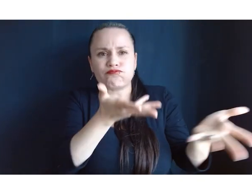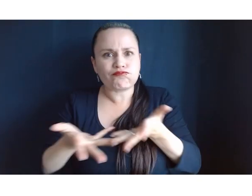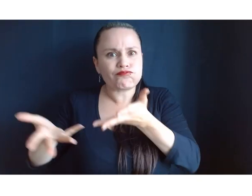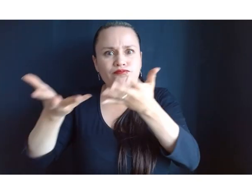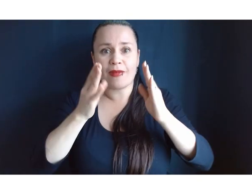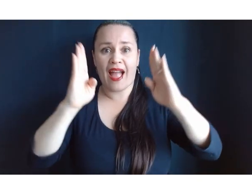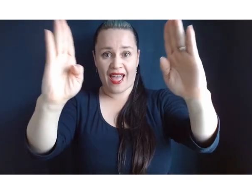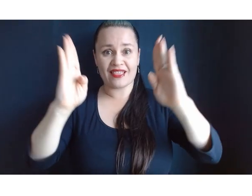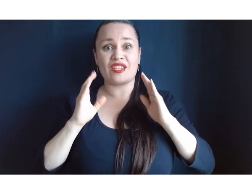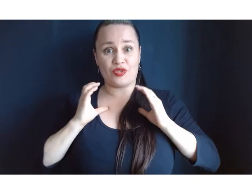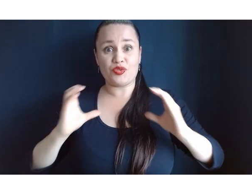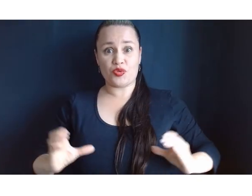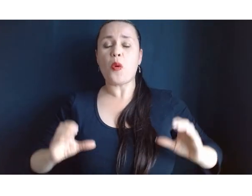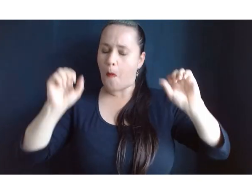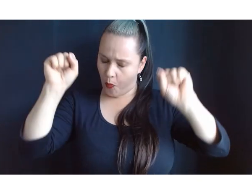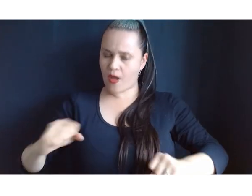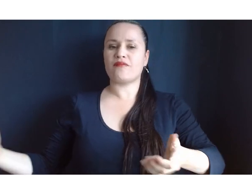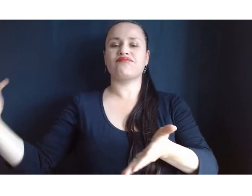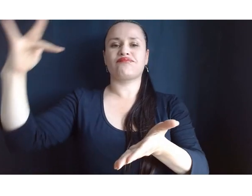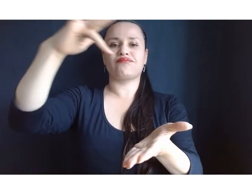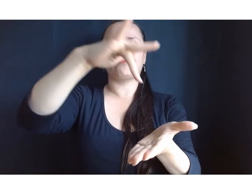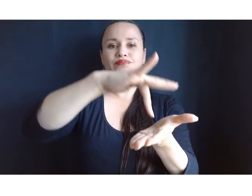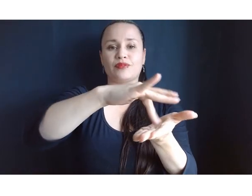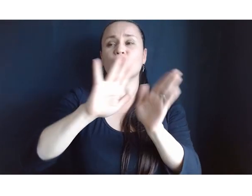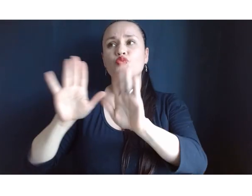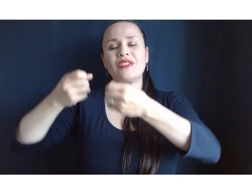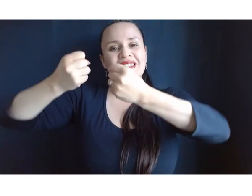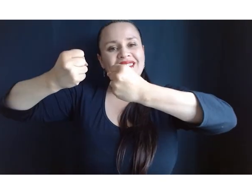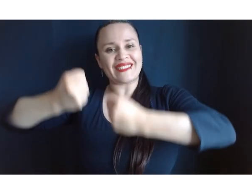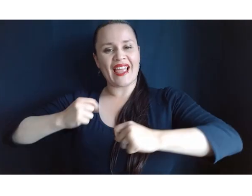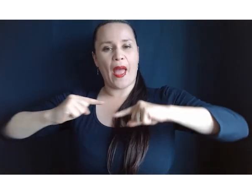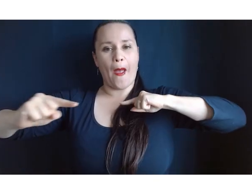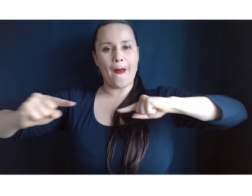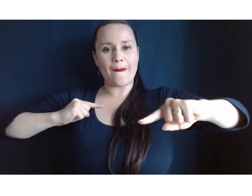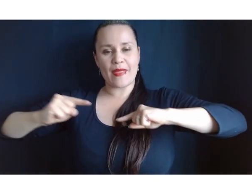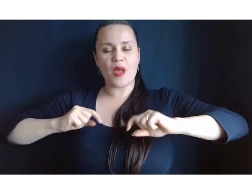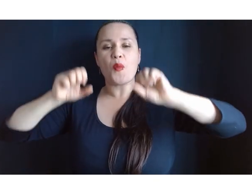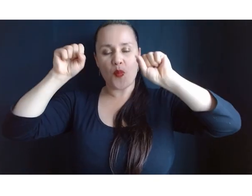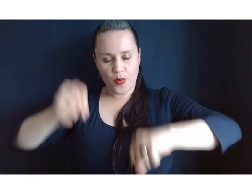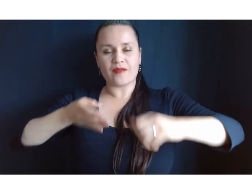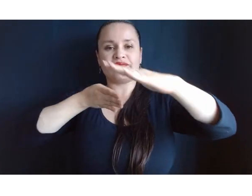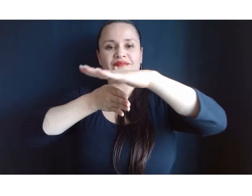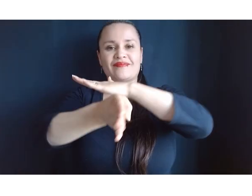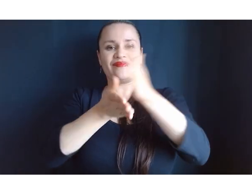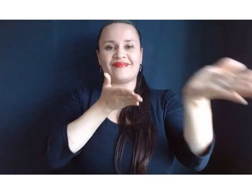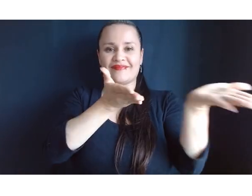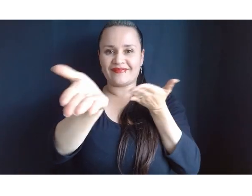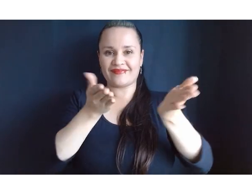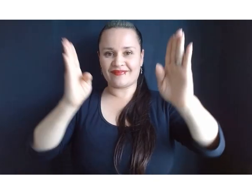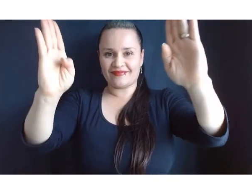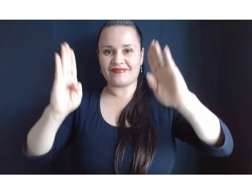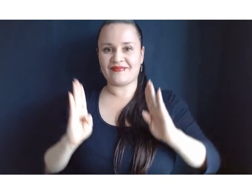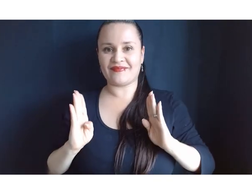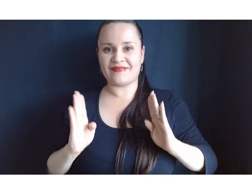atención al ciudadano en la sede administrativa pueda acceder a este servicio. Gracias.